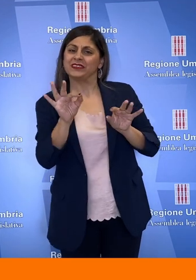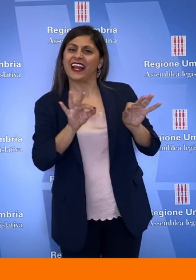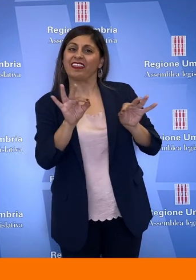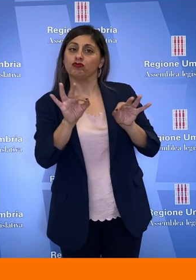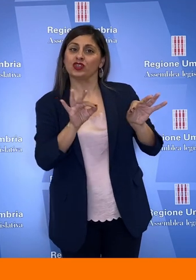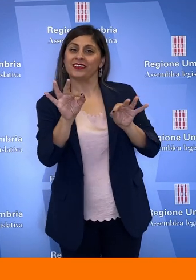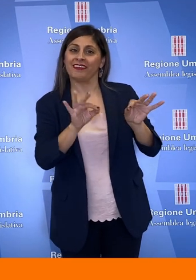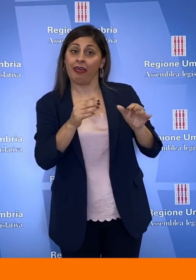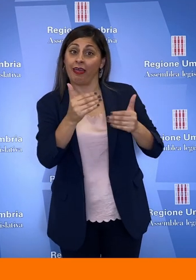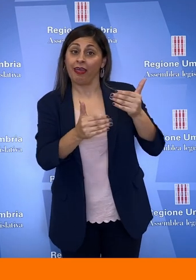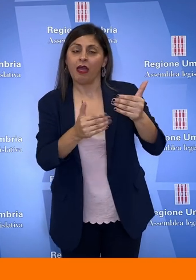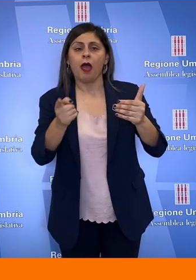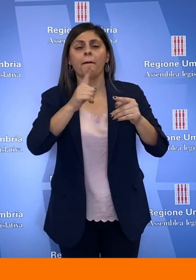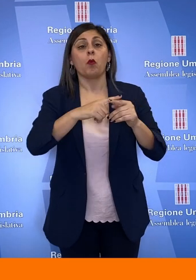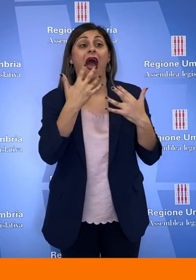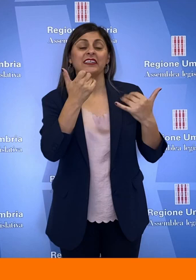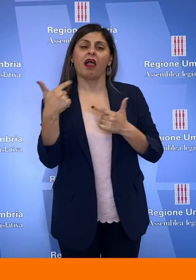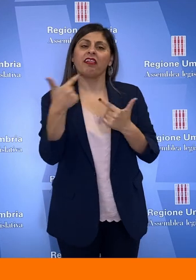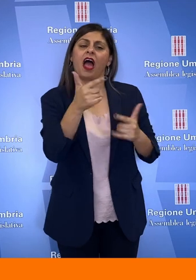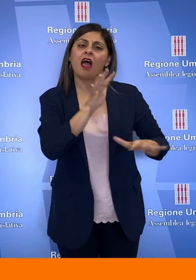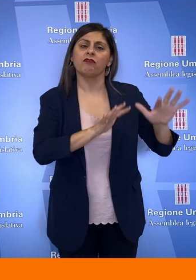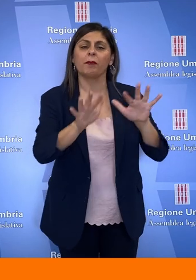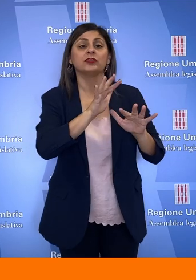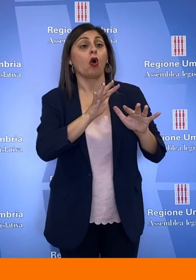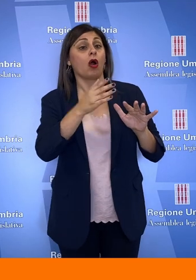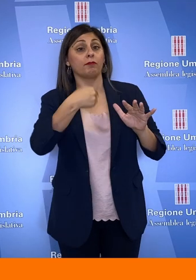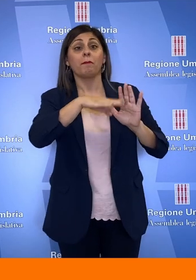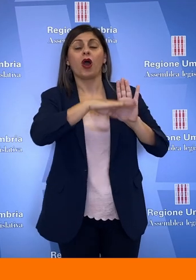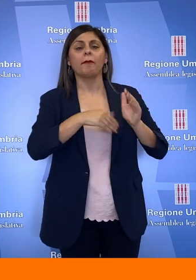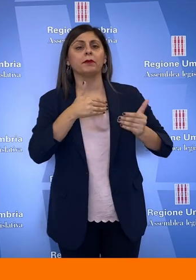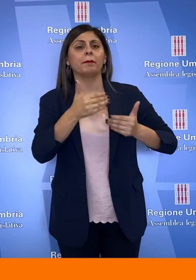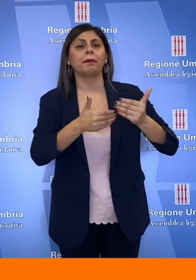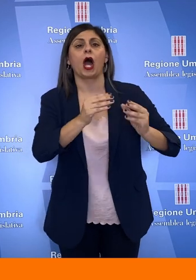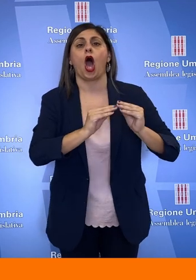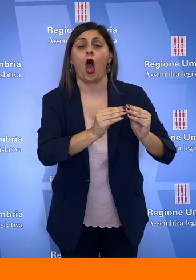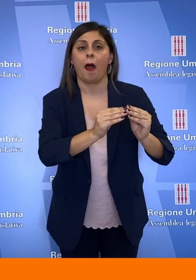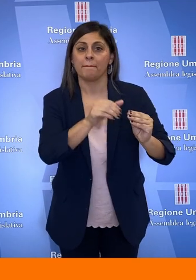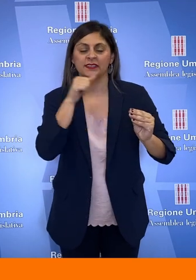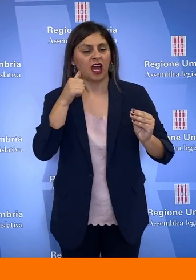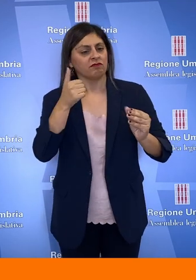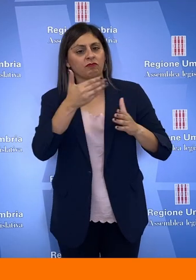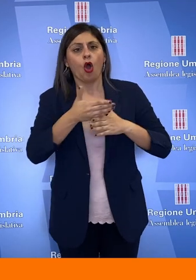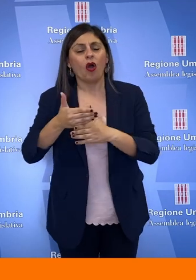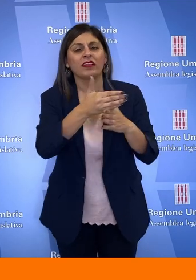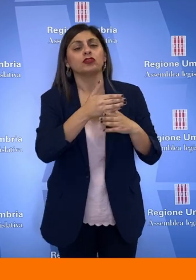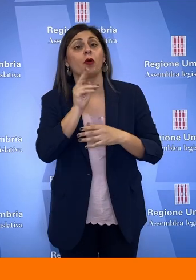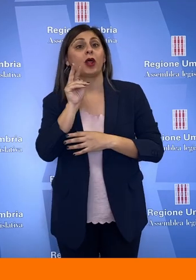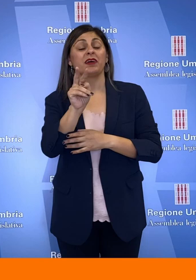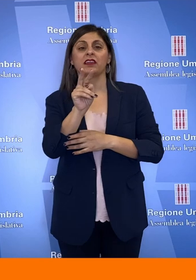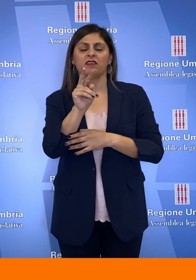messe in campo e ad aggiornare l'Assemblea sullo stato di avanzamento della programmazione per condividere una prospettiva coerente di sviluppo